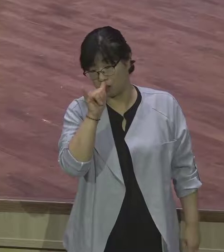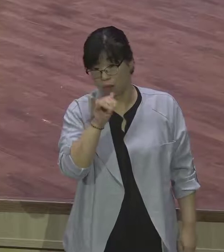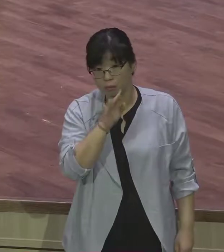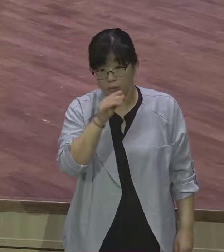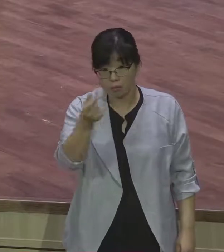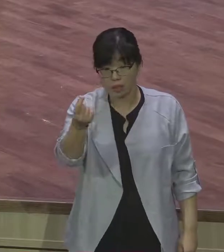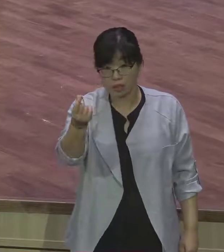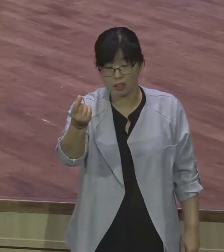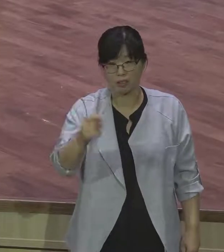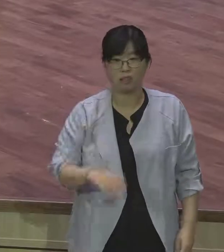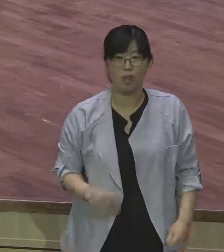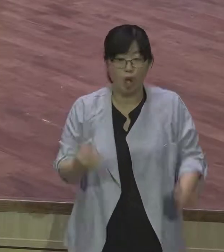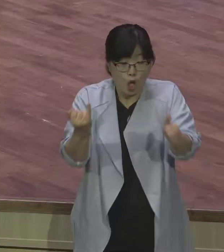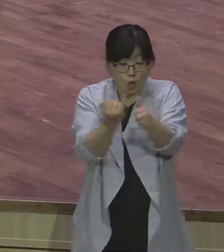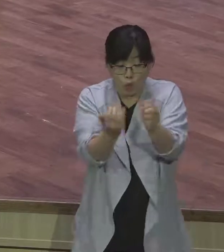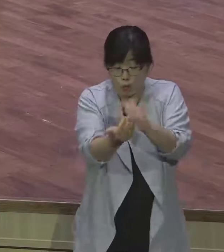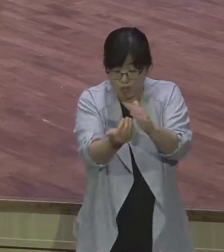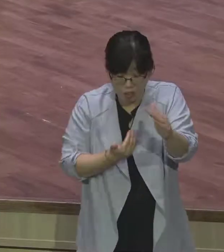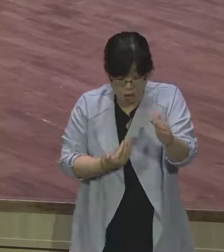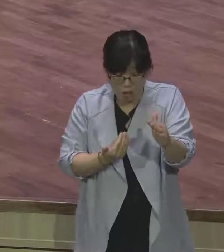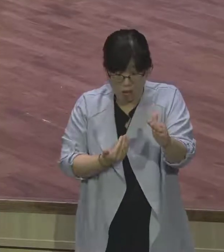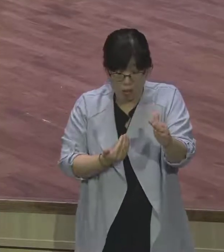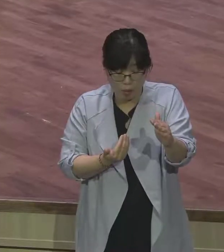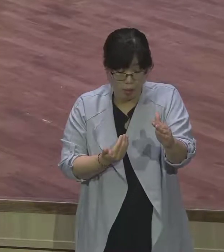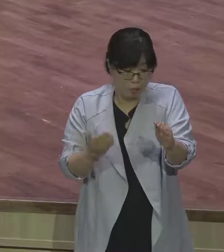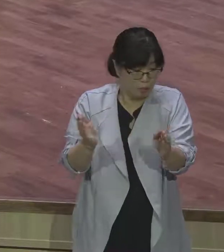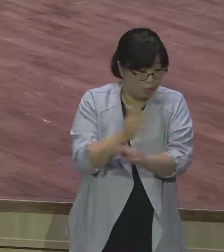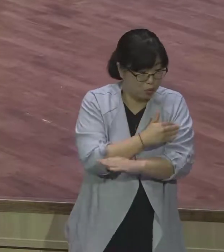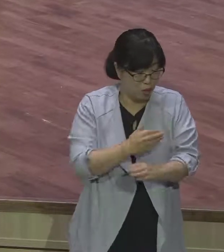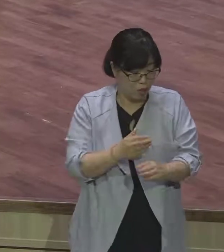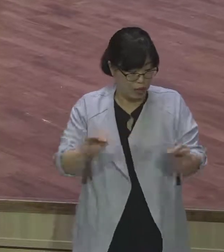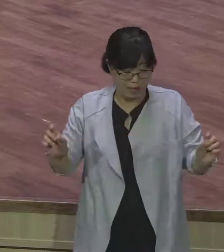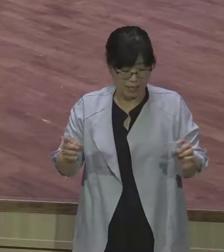매일 부부를 하도 일주일에 한 번 봐도 어색하다니까요.